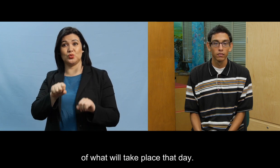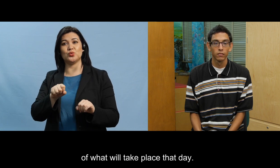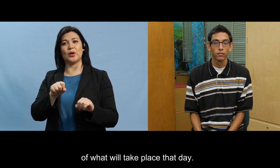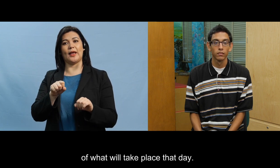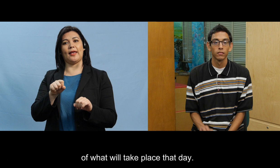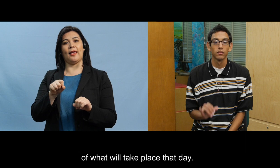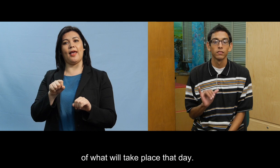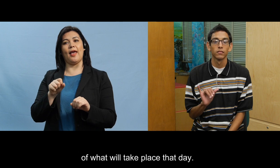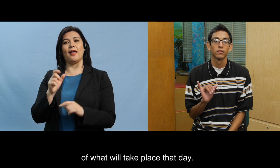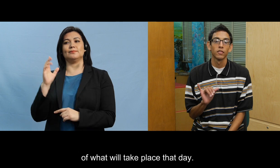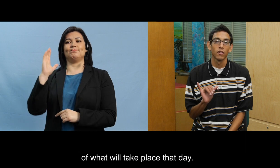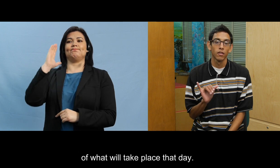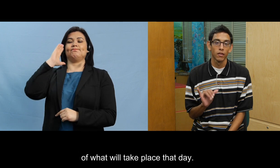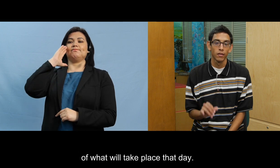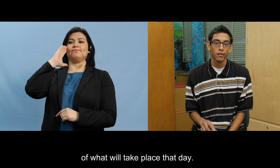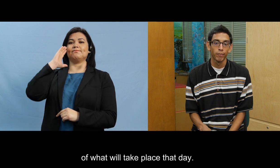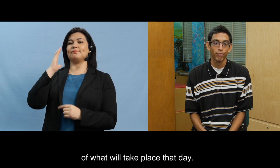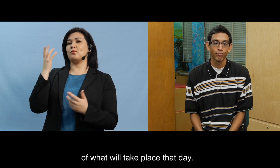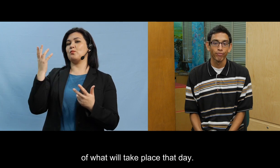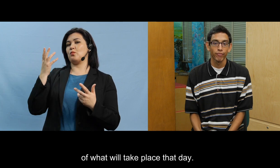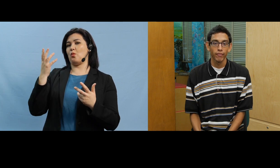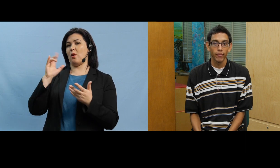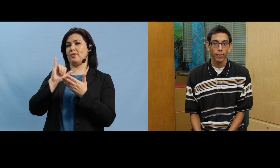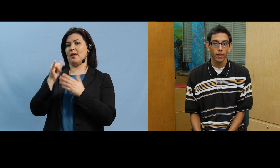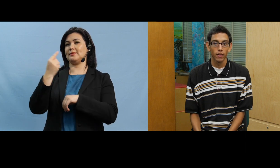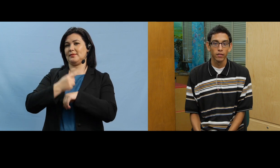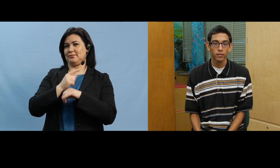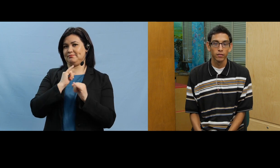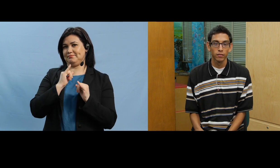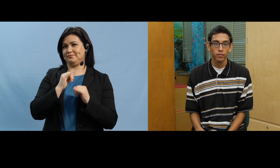idea de lo que se lleva a cabo ese día